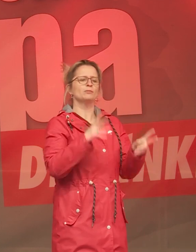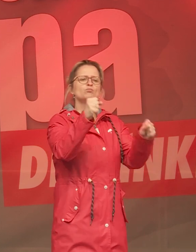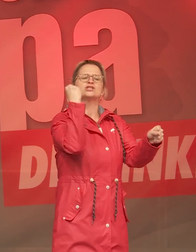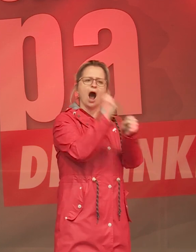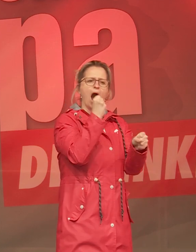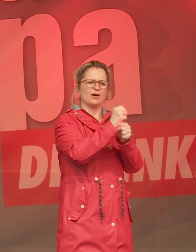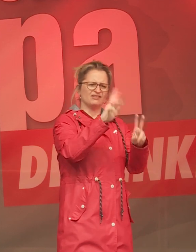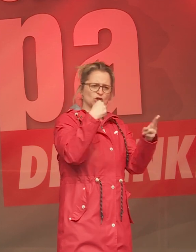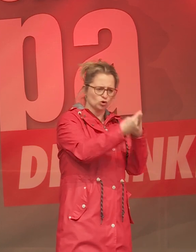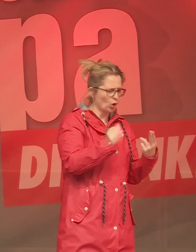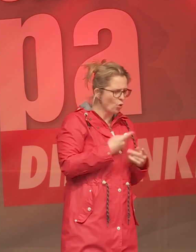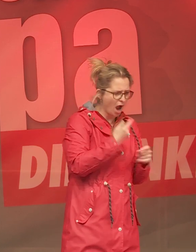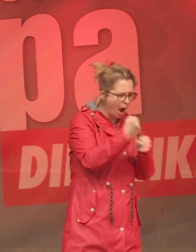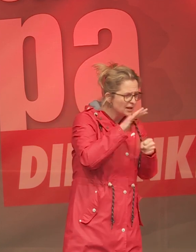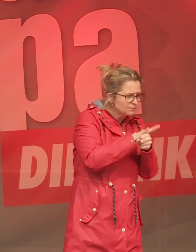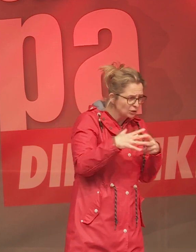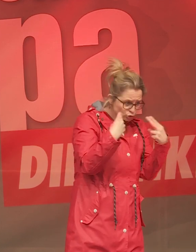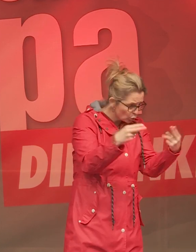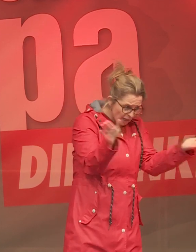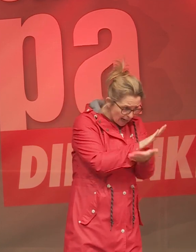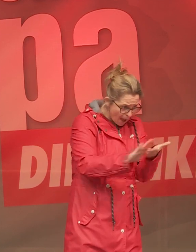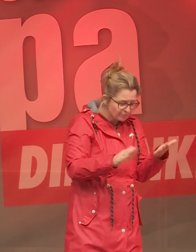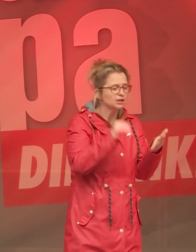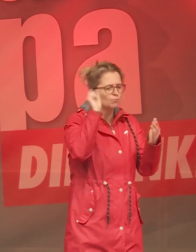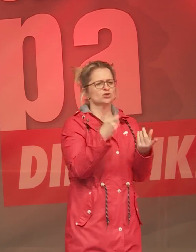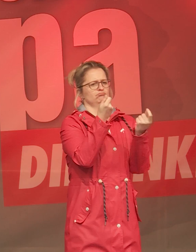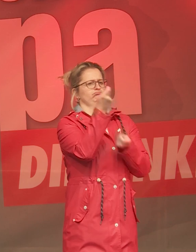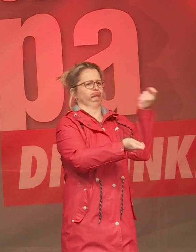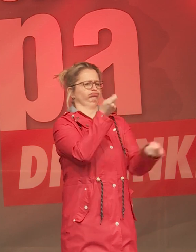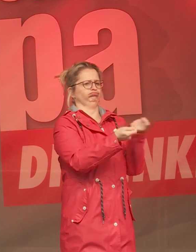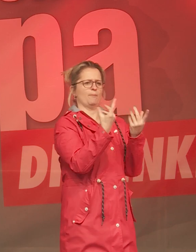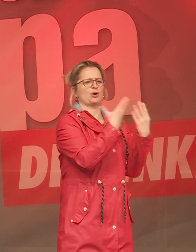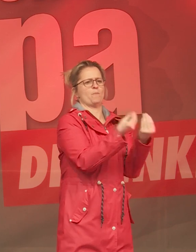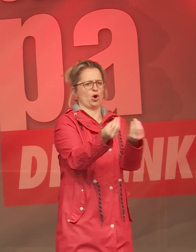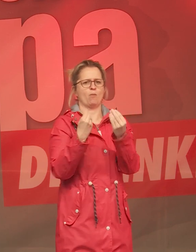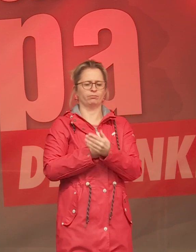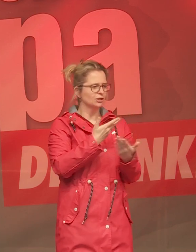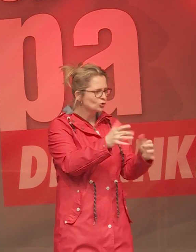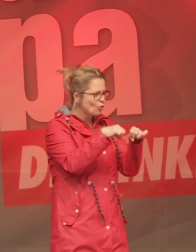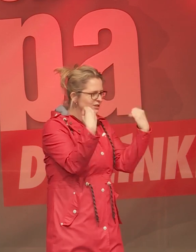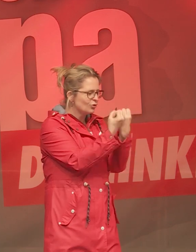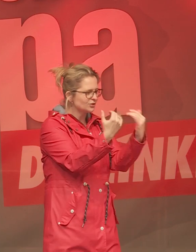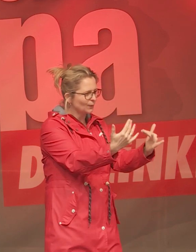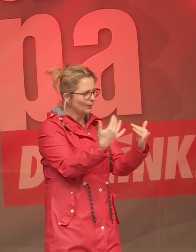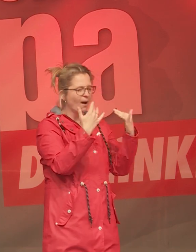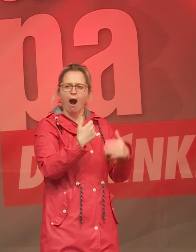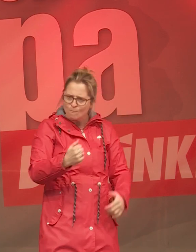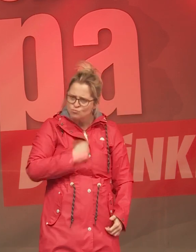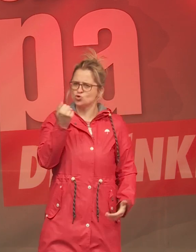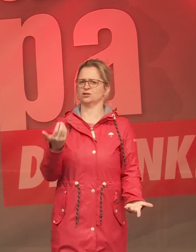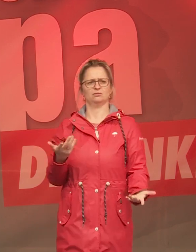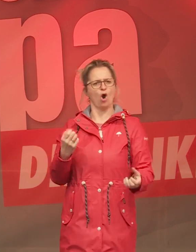entschädigen, falls sie ihre Arbeitsplätze nicht mehr zurückbekommen können. Das ist ein Riesenerfolg und der sollte uns Mut geben, der sollte uns Hoffnung geben für die